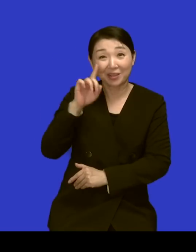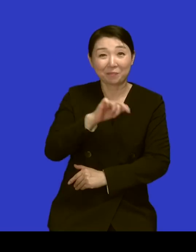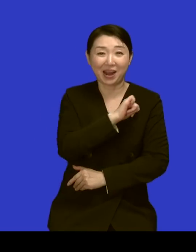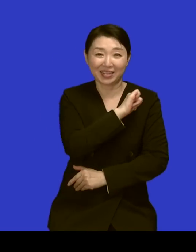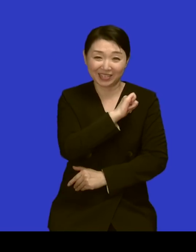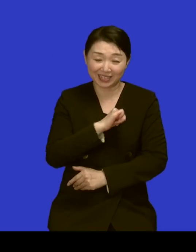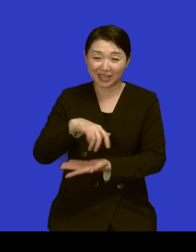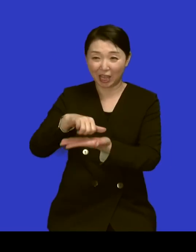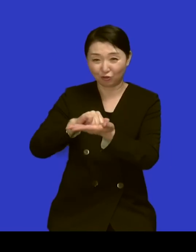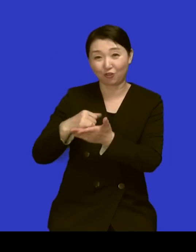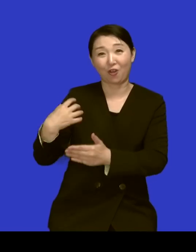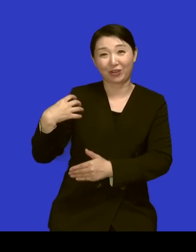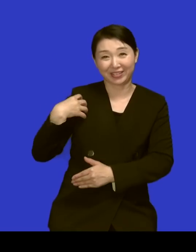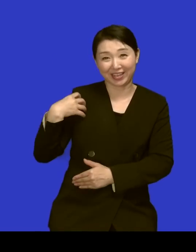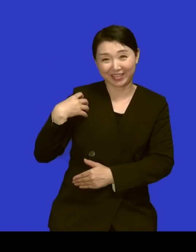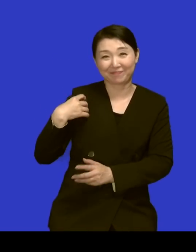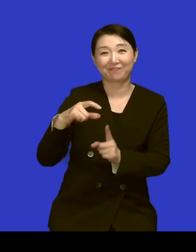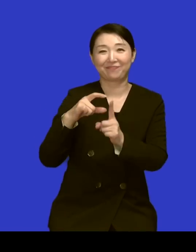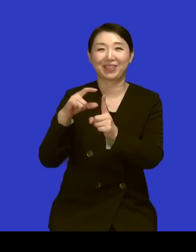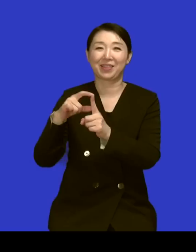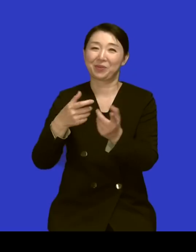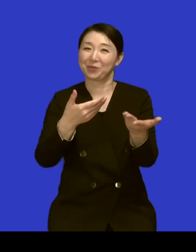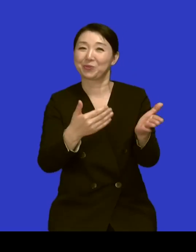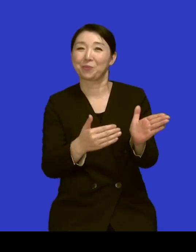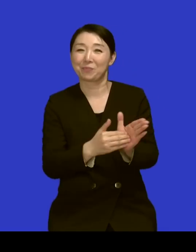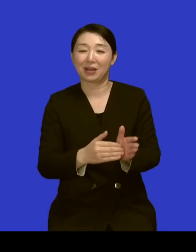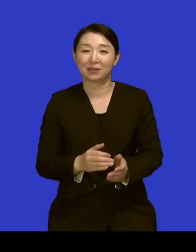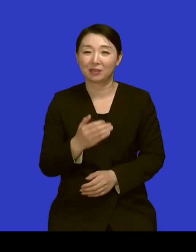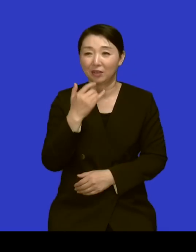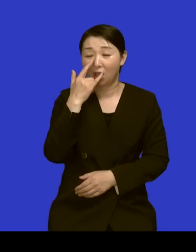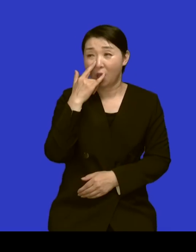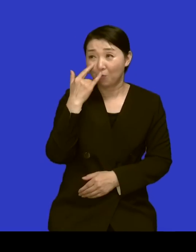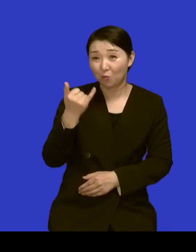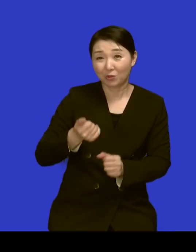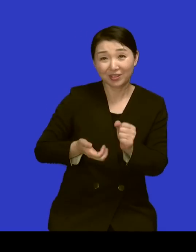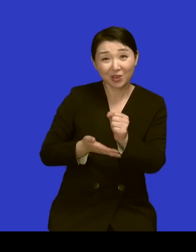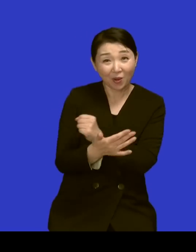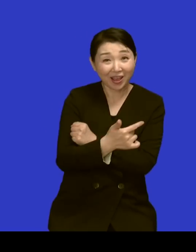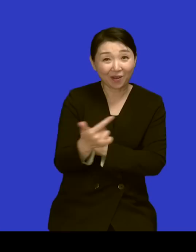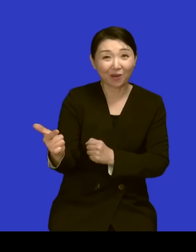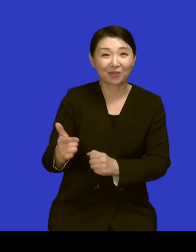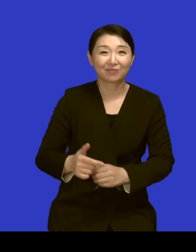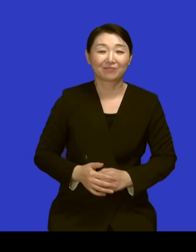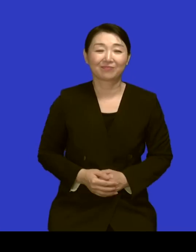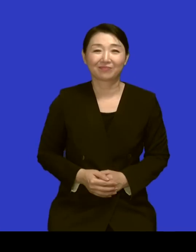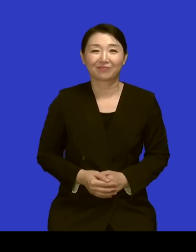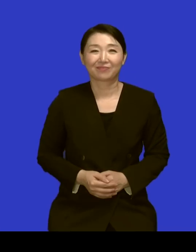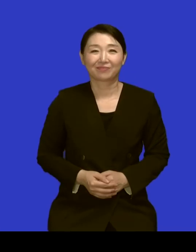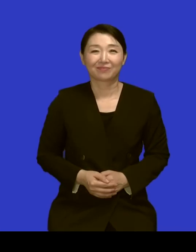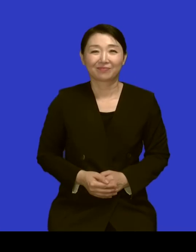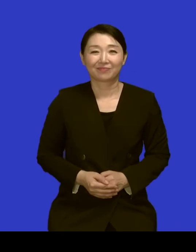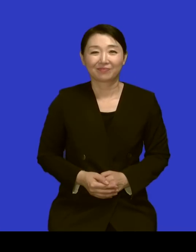책임 뭐 이런 단어를 주셨어요 네 어머니 아버님이 영향을 많이 받으셨죠 이제 저는 실제로